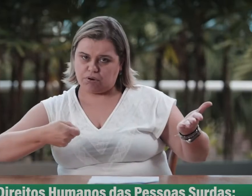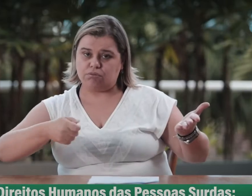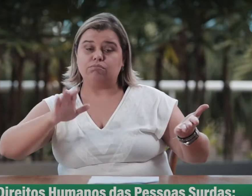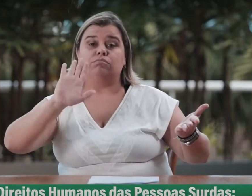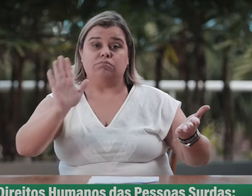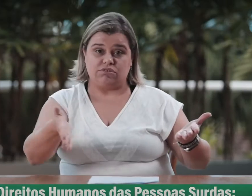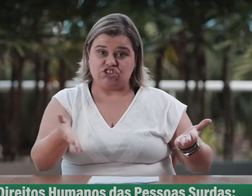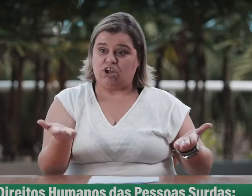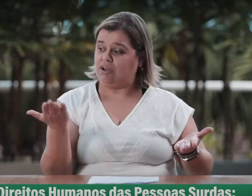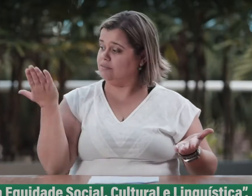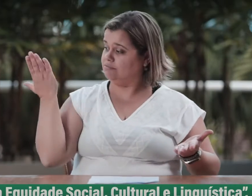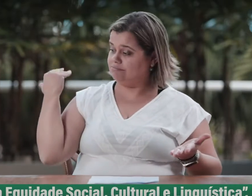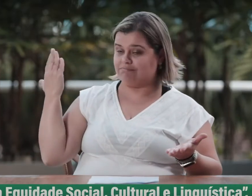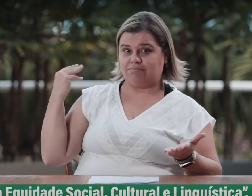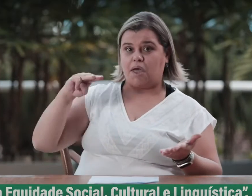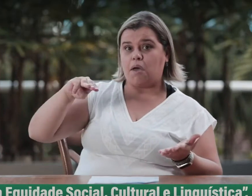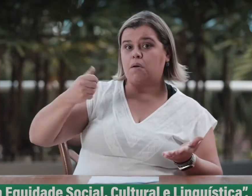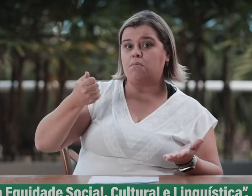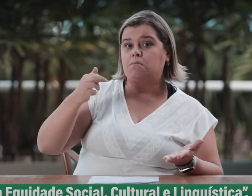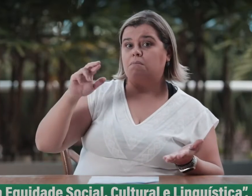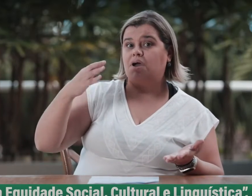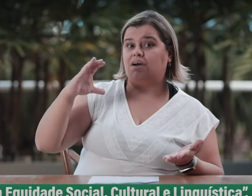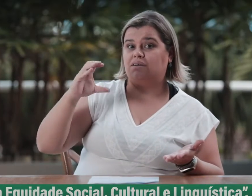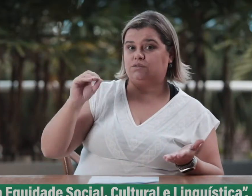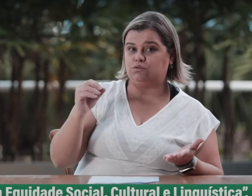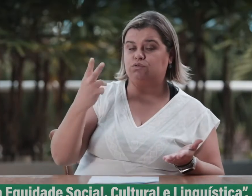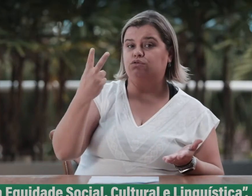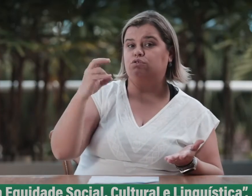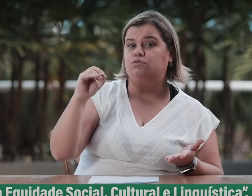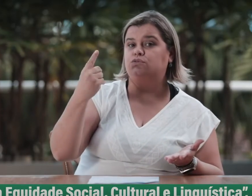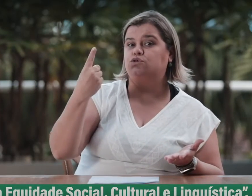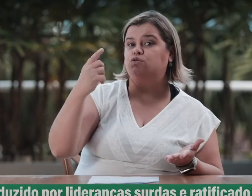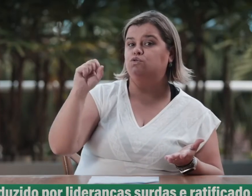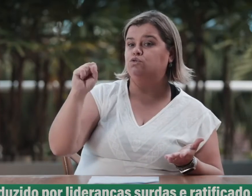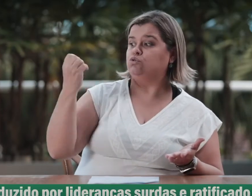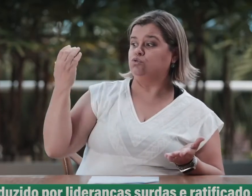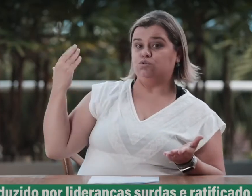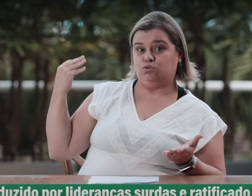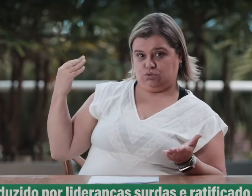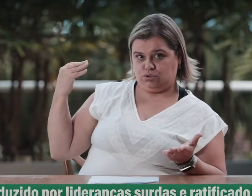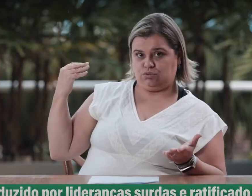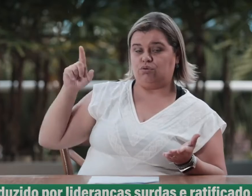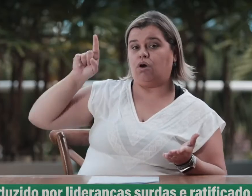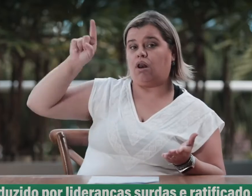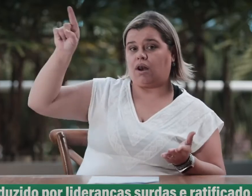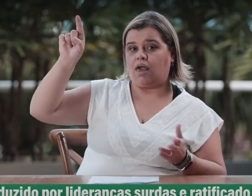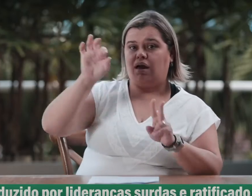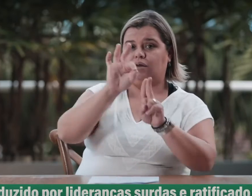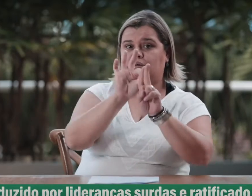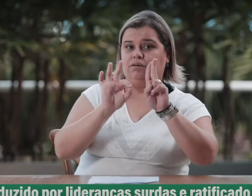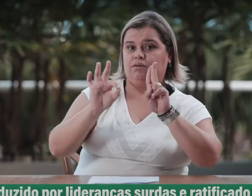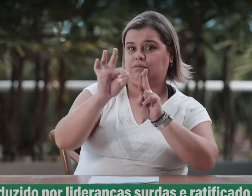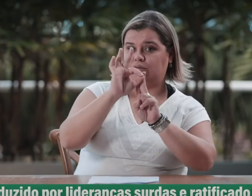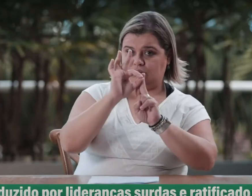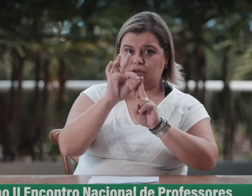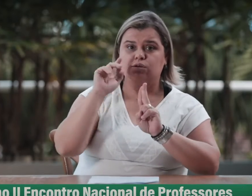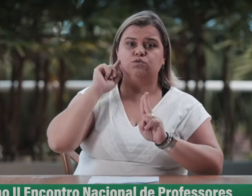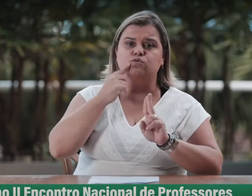das Pessoas Surdas, pela equidade social, cultural e linguística, produzido por lideranças surdas e ratificado no 2º